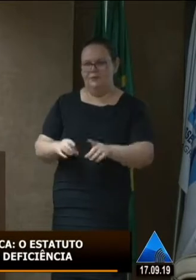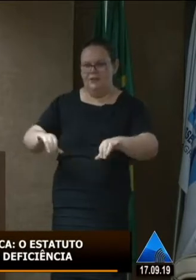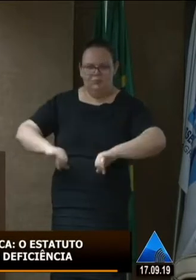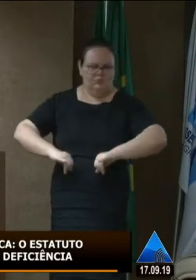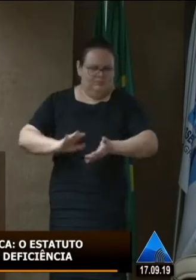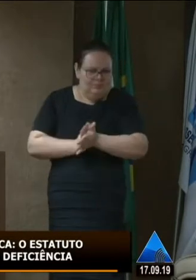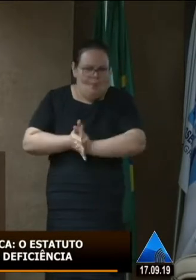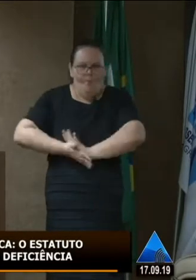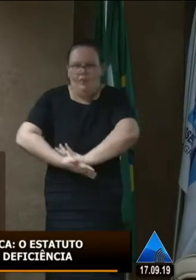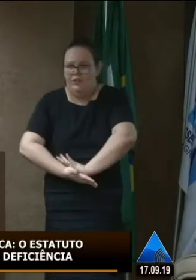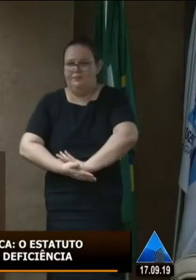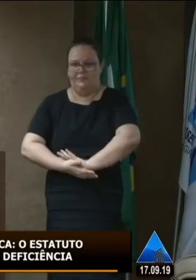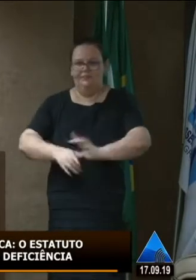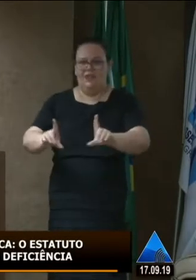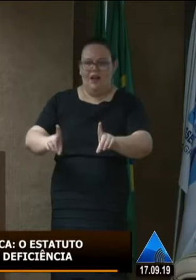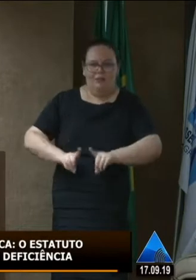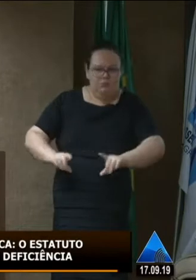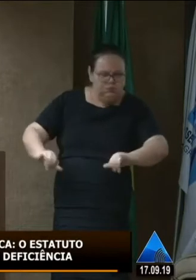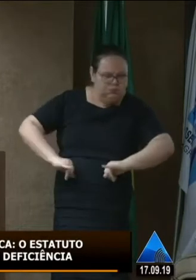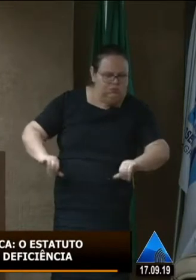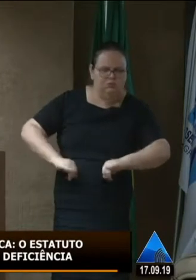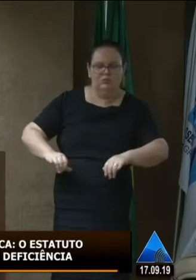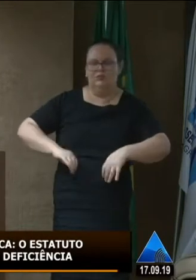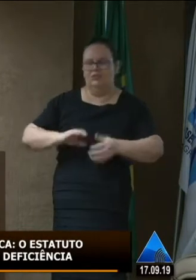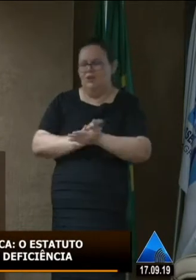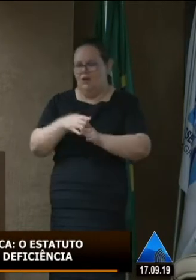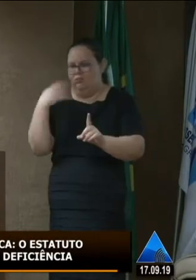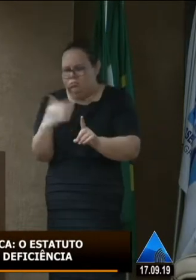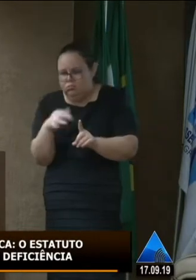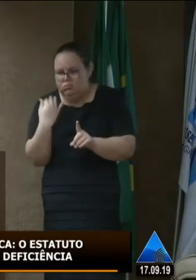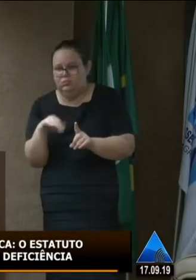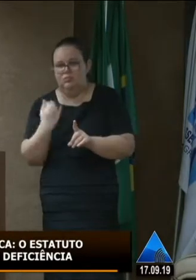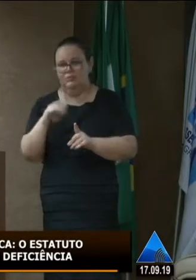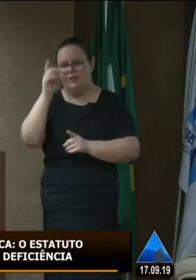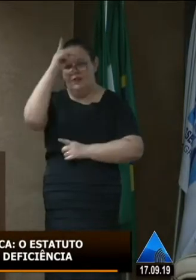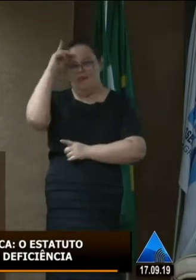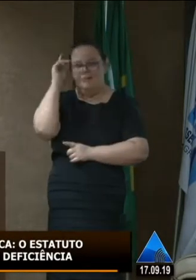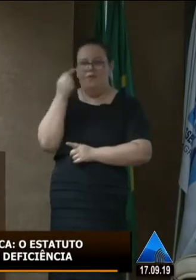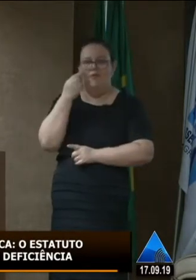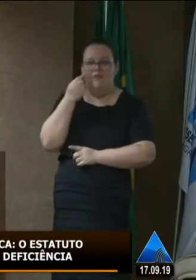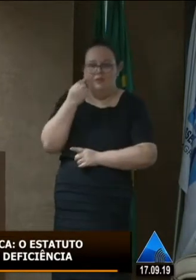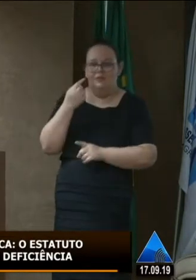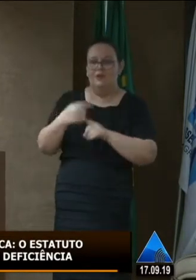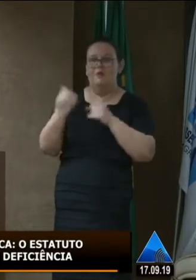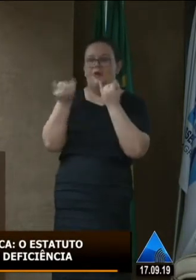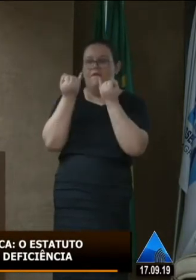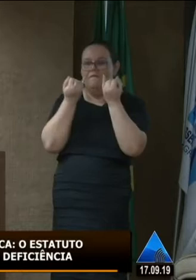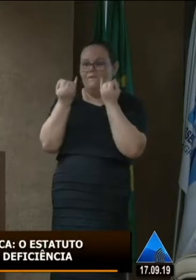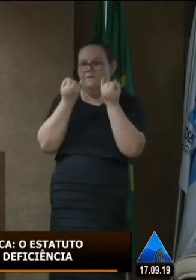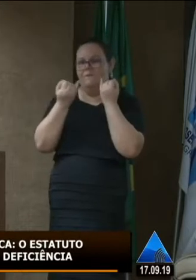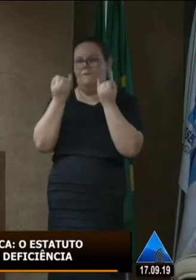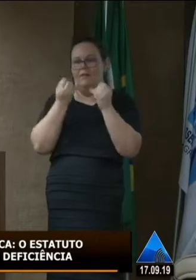preconceito as dores da humilhação que muitas das vezes nós passamos porque a informação acerca